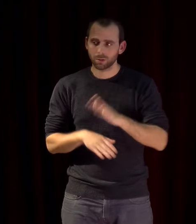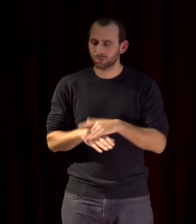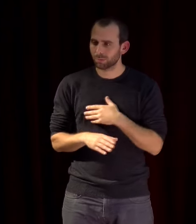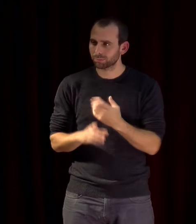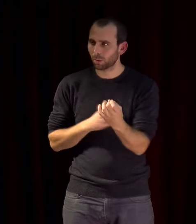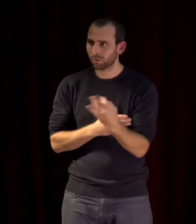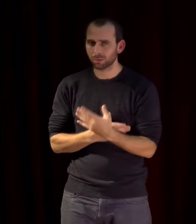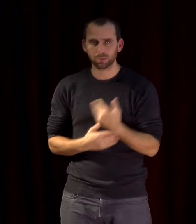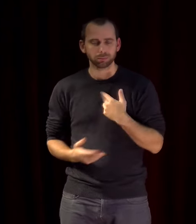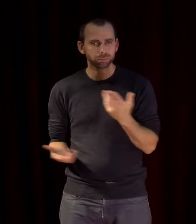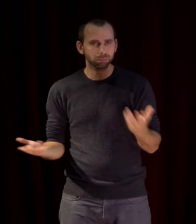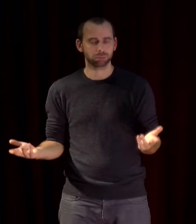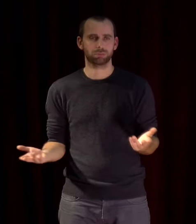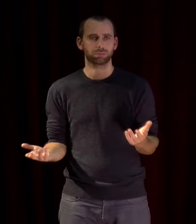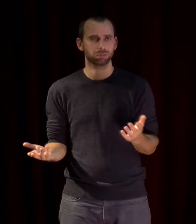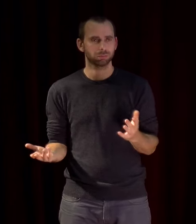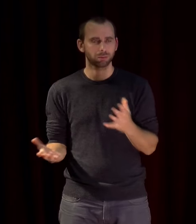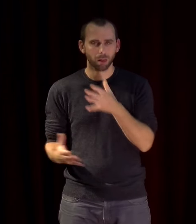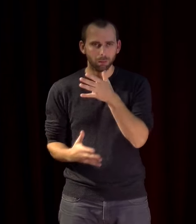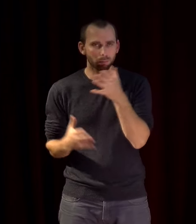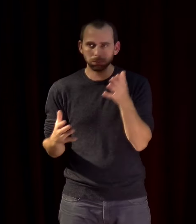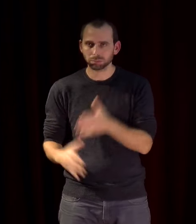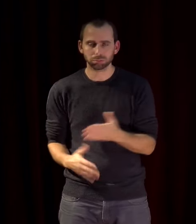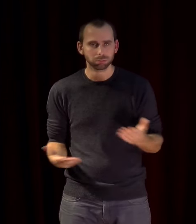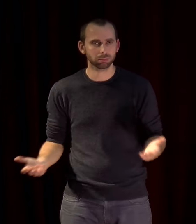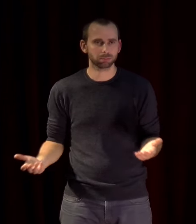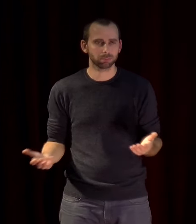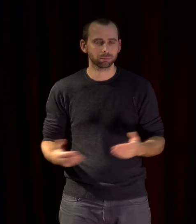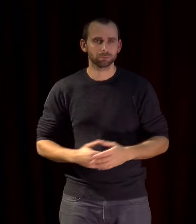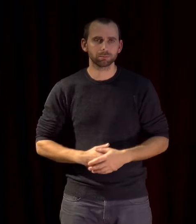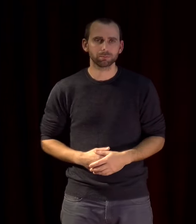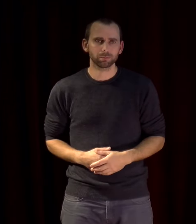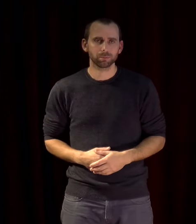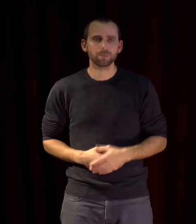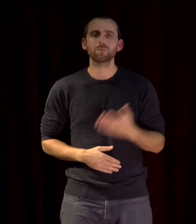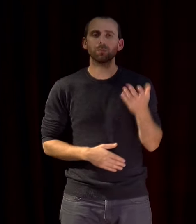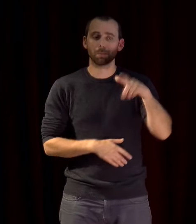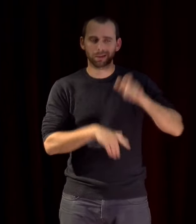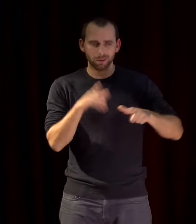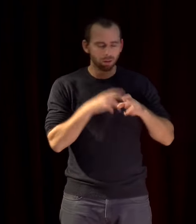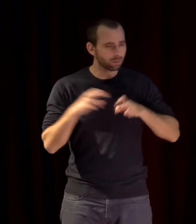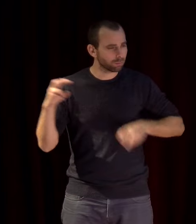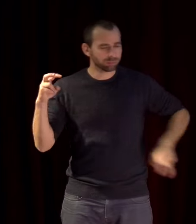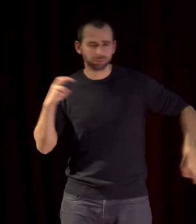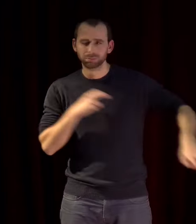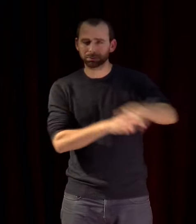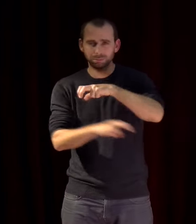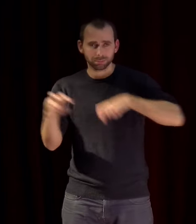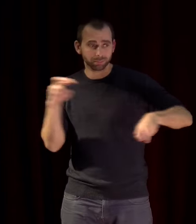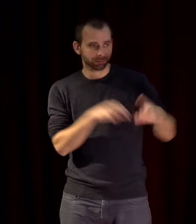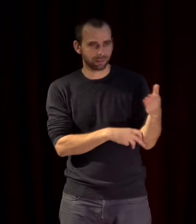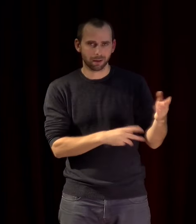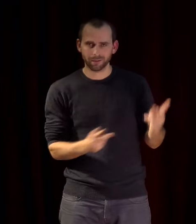majorité de celles et de ceux qui en font la démarche la circulation des personnes est un bien précieux